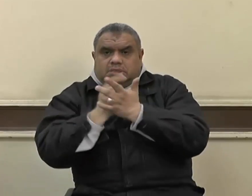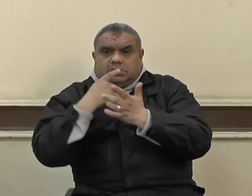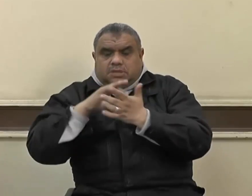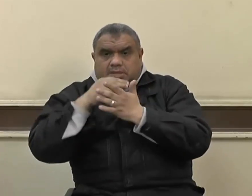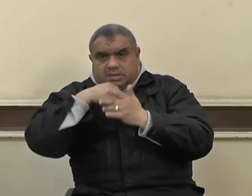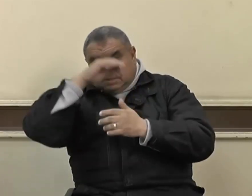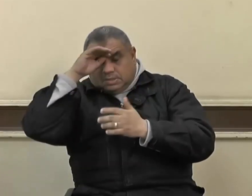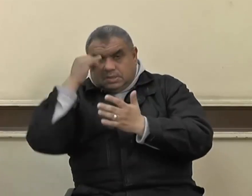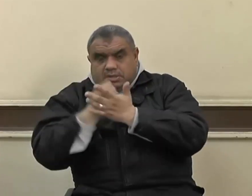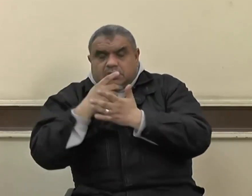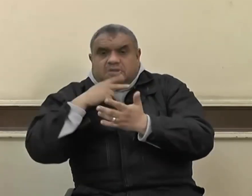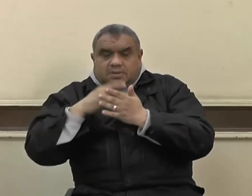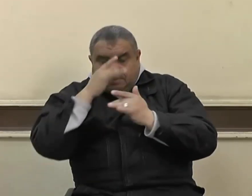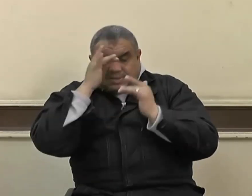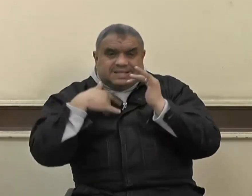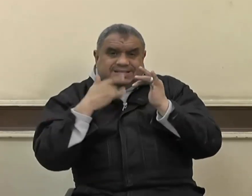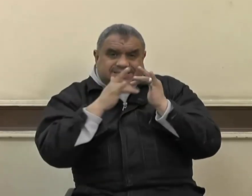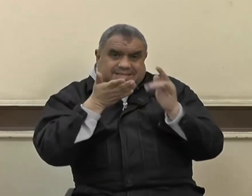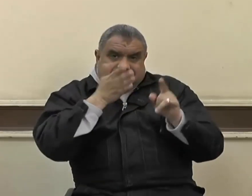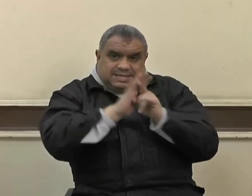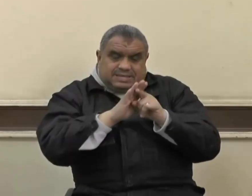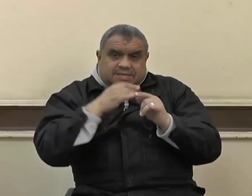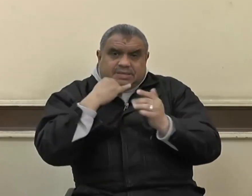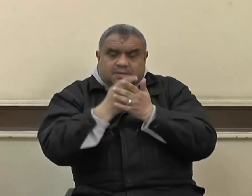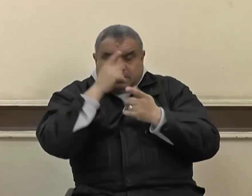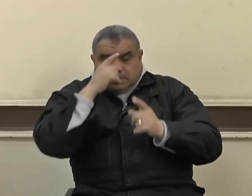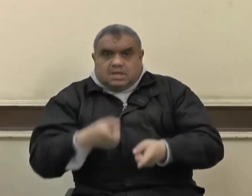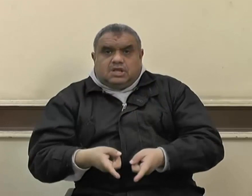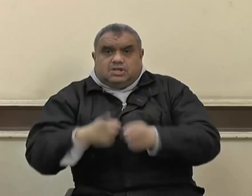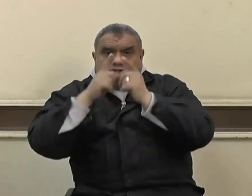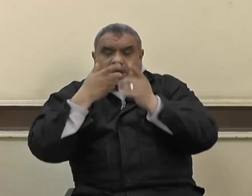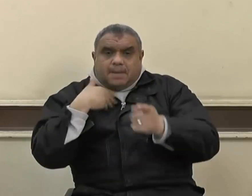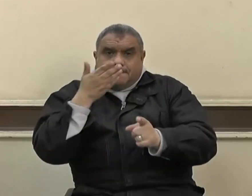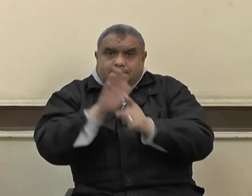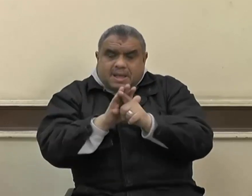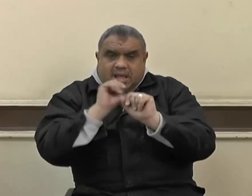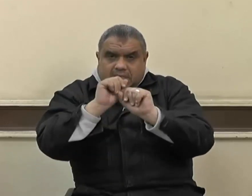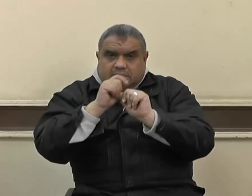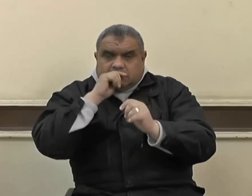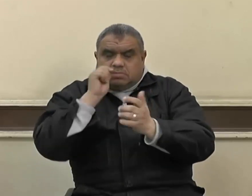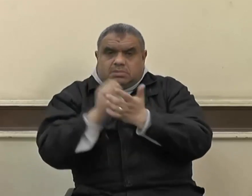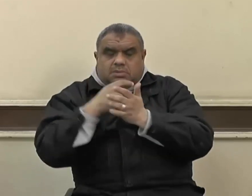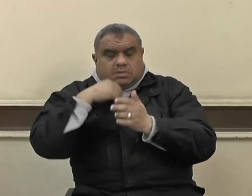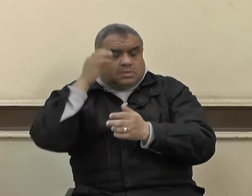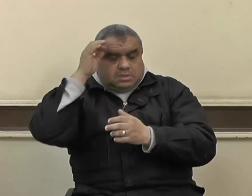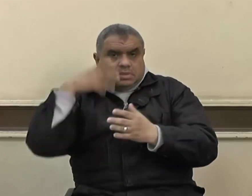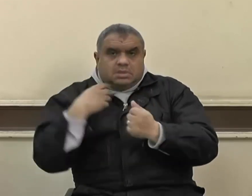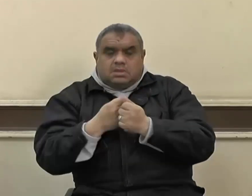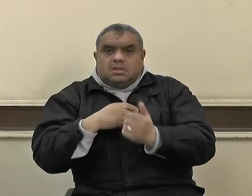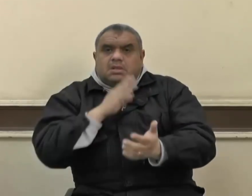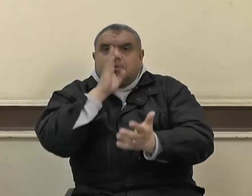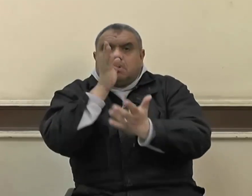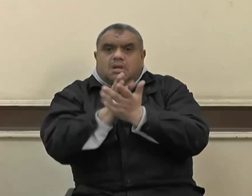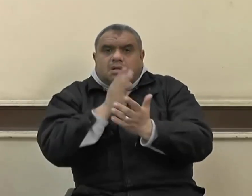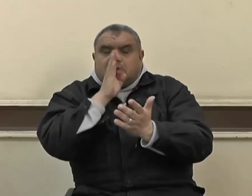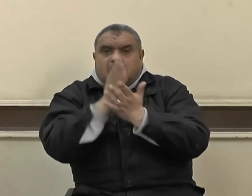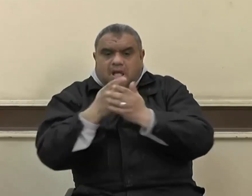اسمه ويكتب بحروف من نور في ذاكرة الأمة مثالا للتضحية